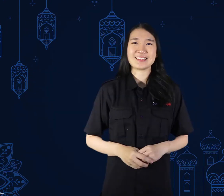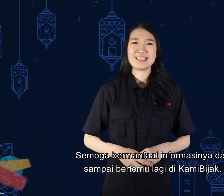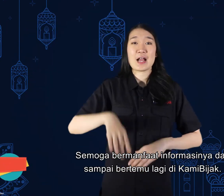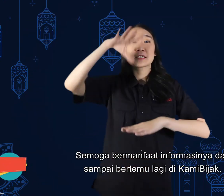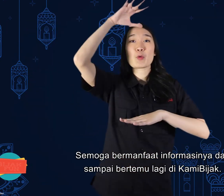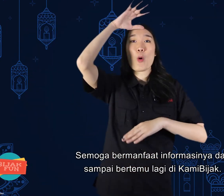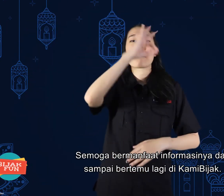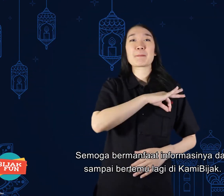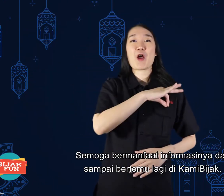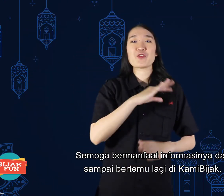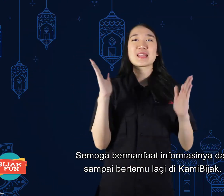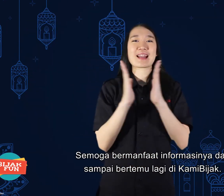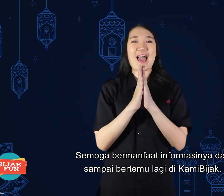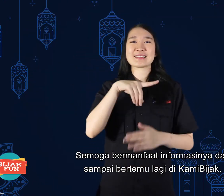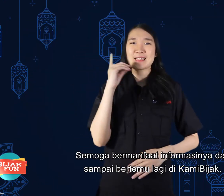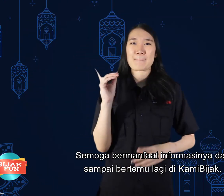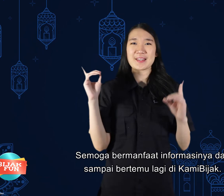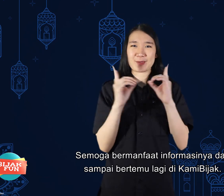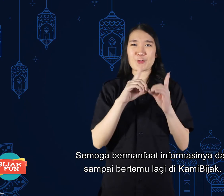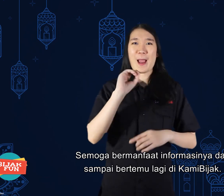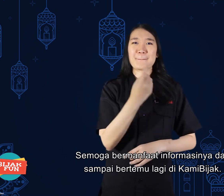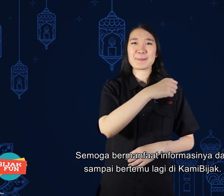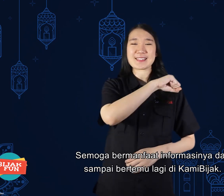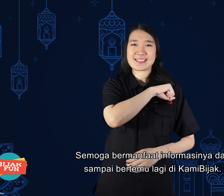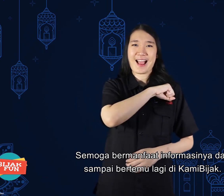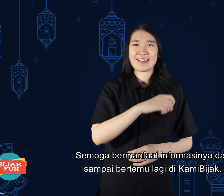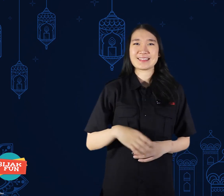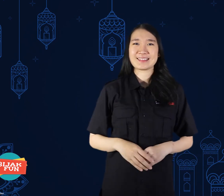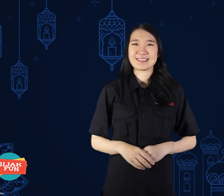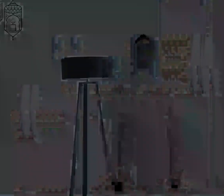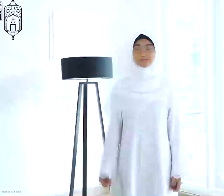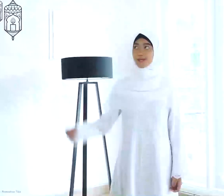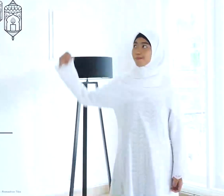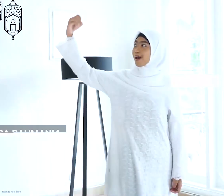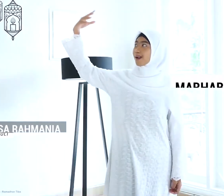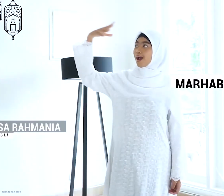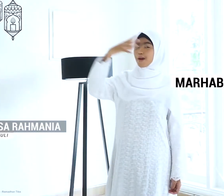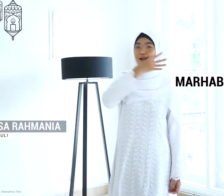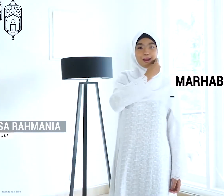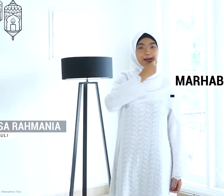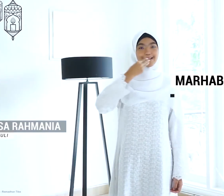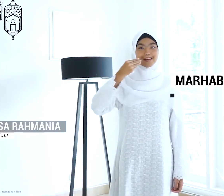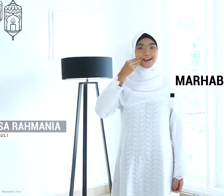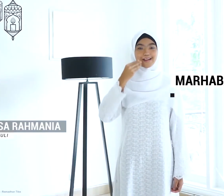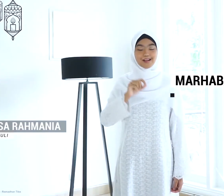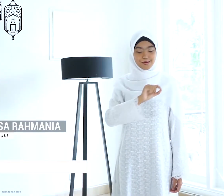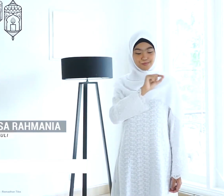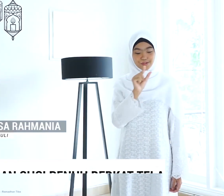Semoga bermanfaat informasinya dan sampai bertemu lagi di Kami Bijami. Marhaban ya Ramadhan, bulan